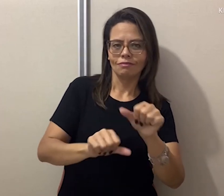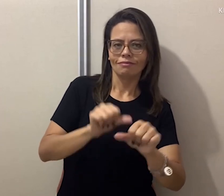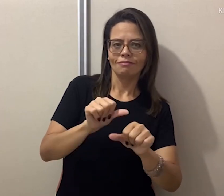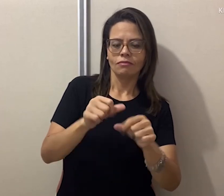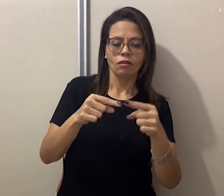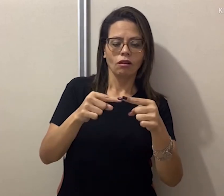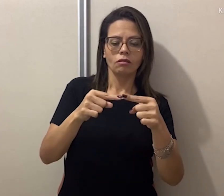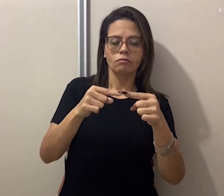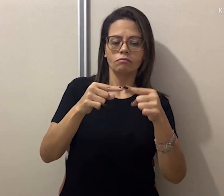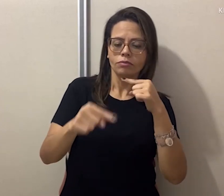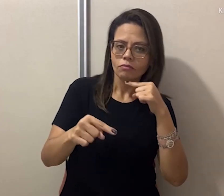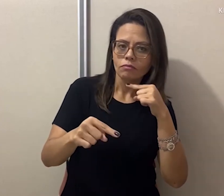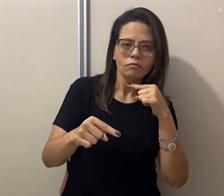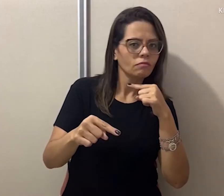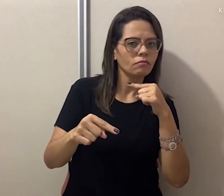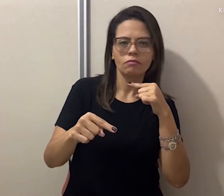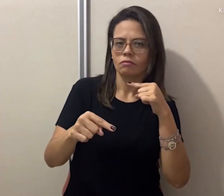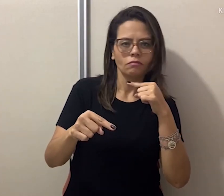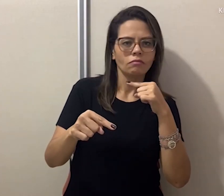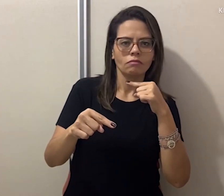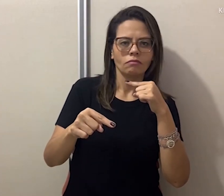é alterado aqui na mão, não combinar.